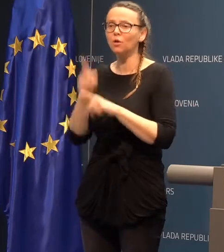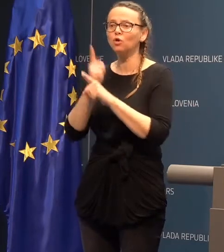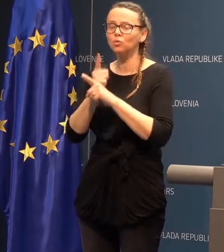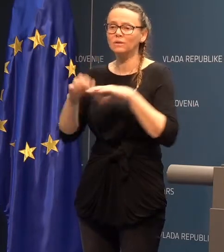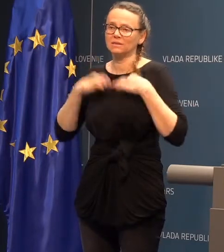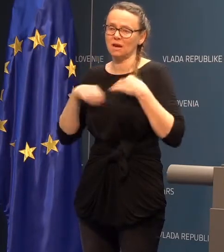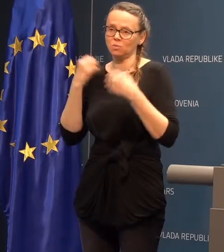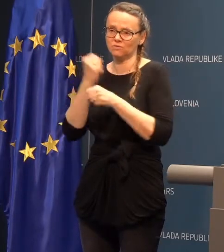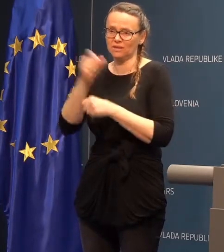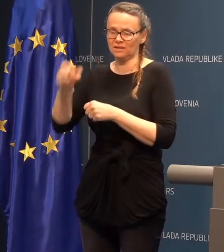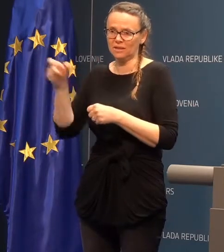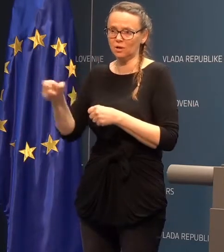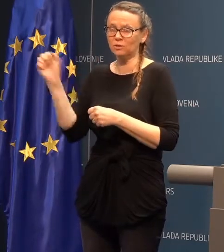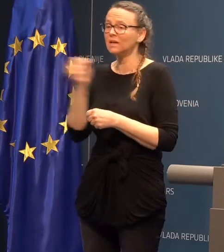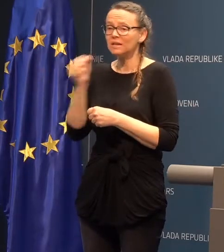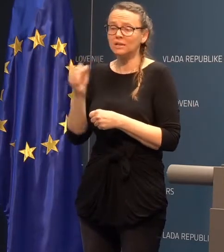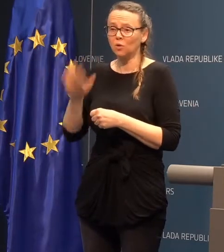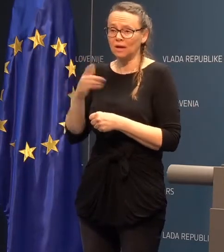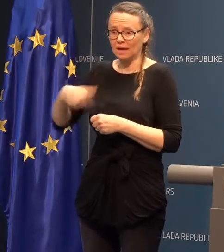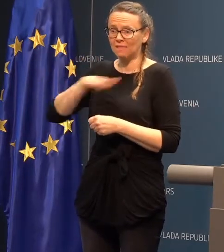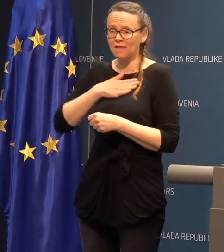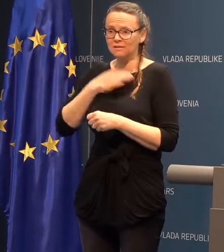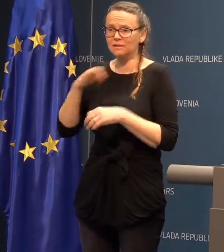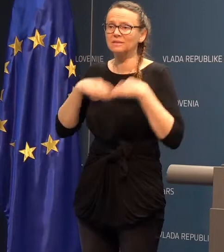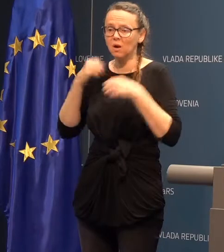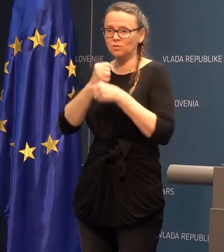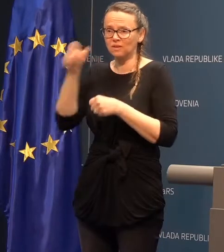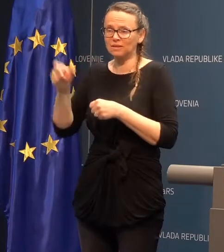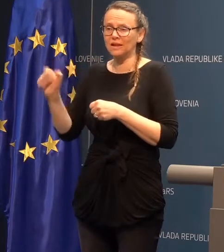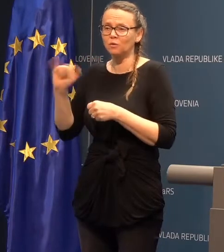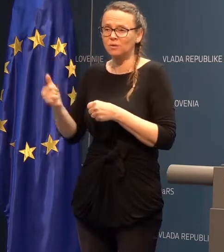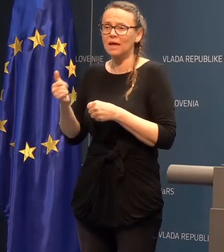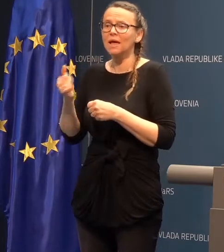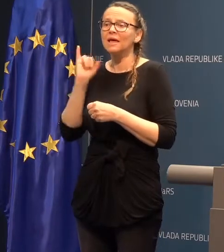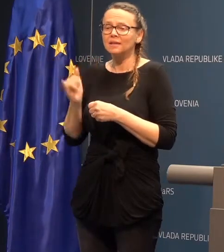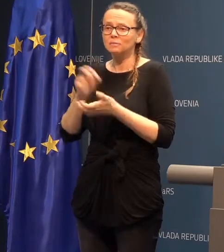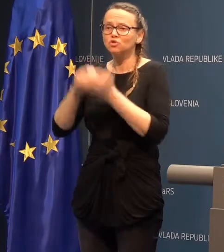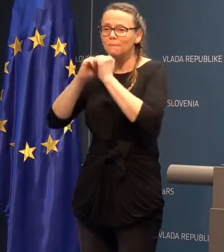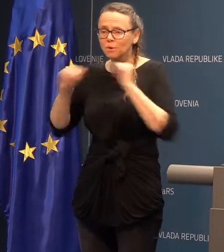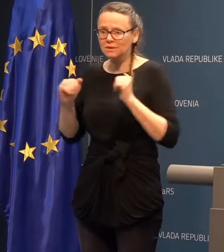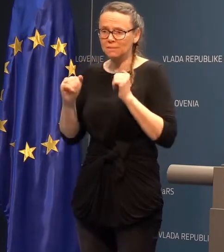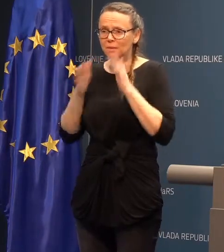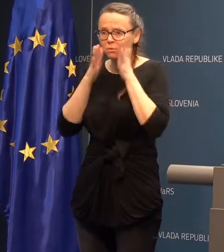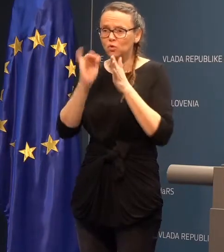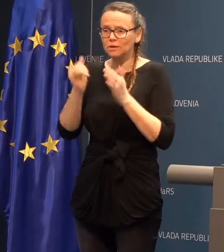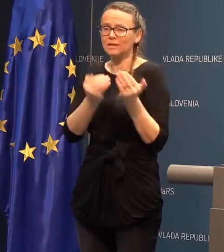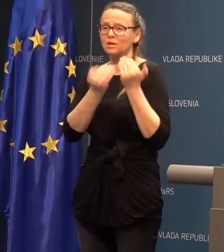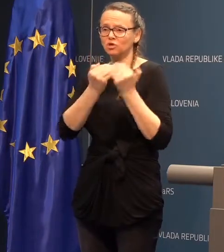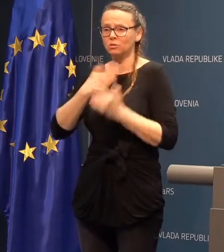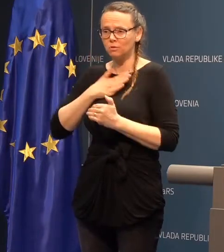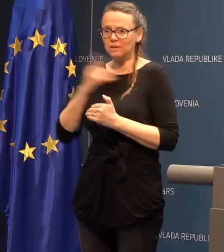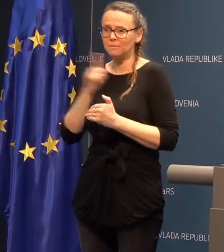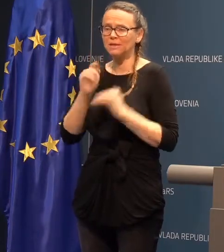zdravstveni delavci, ker na nas zdravstvenih delavcih je, da smo še v sebi pozorni, da zaščitimo sebe in da